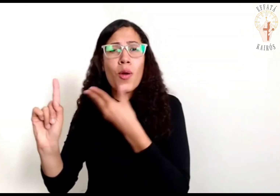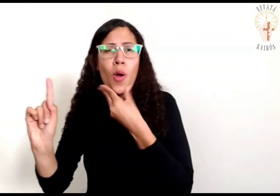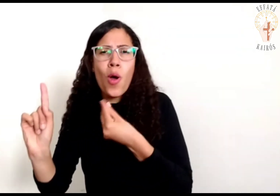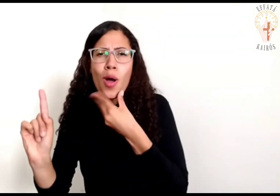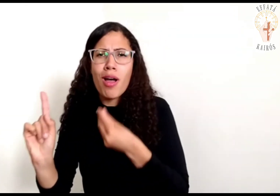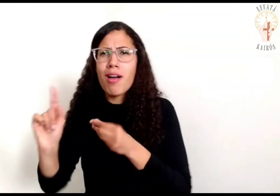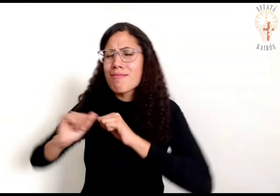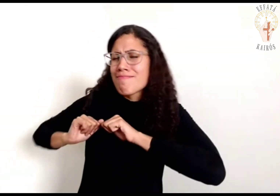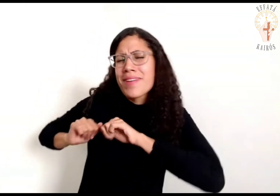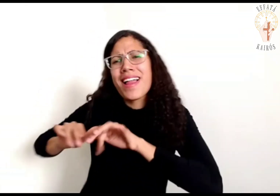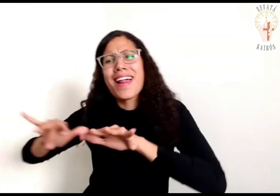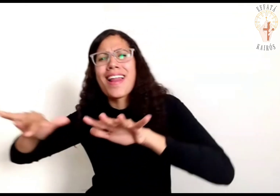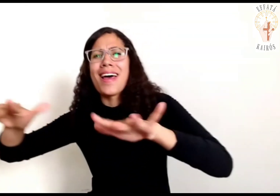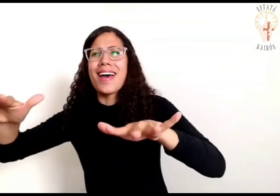ressurreição dos mortos